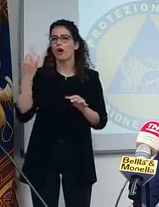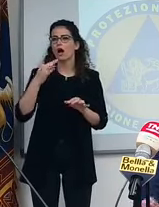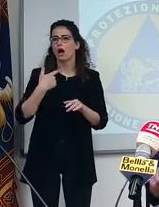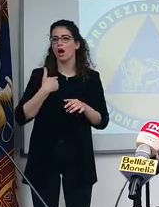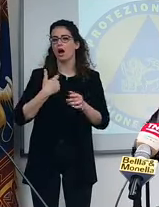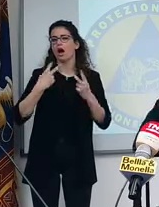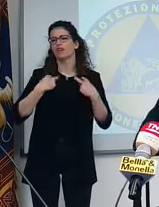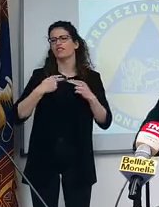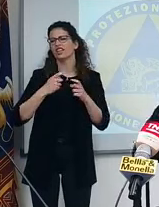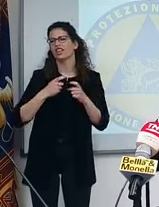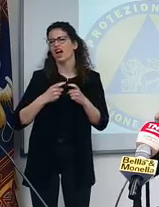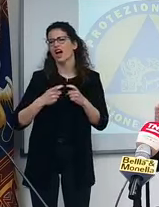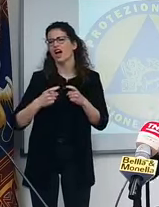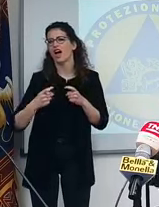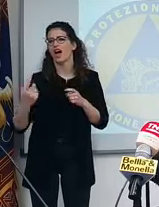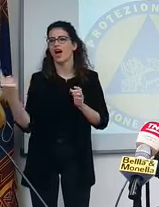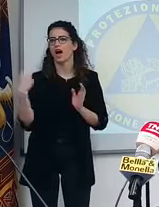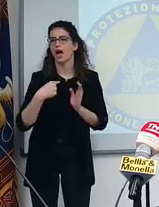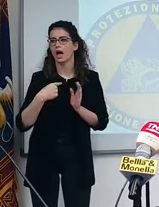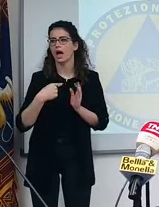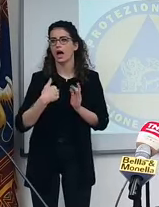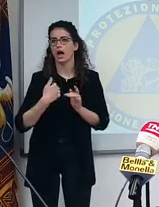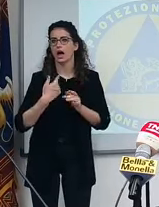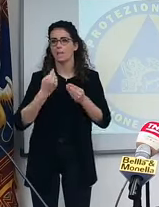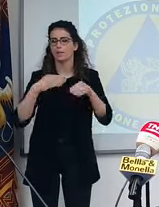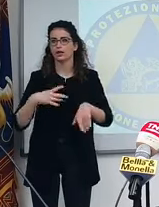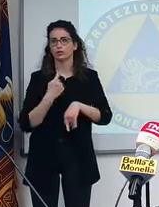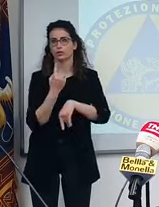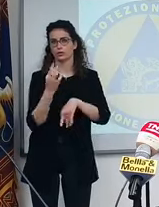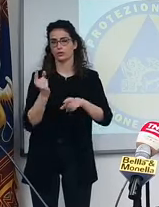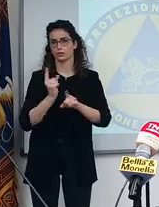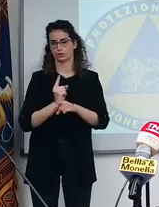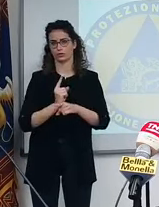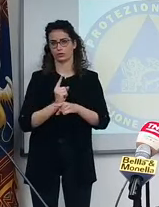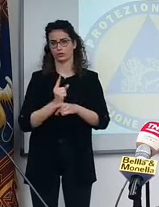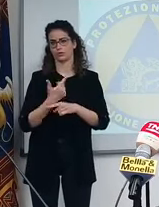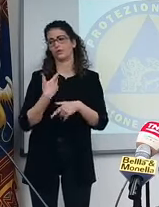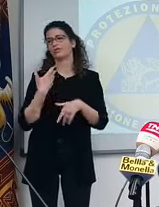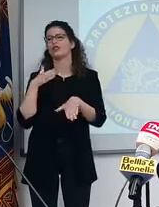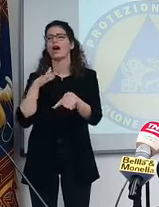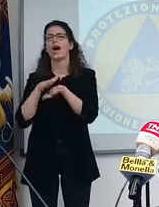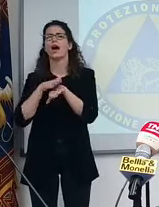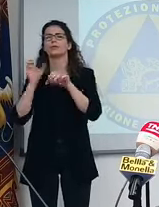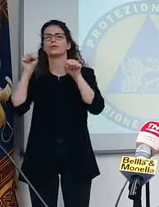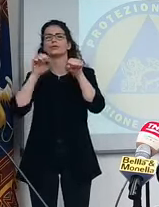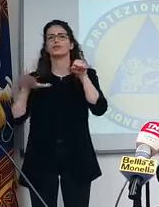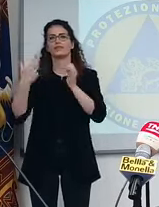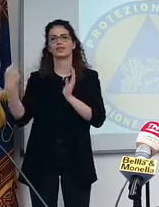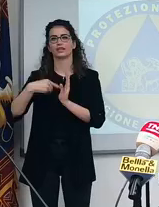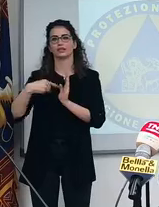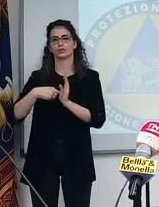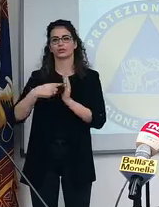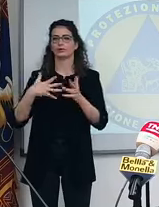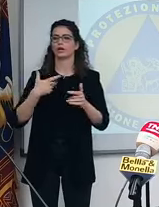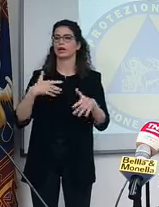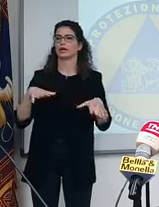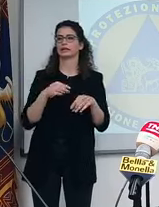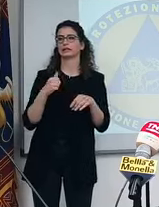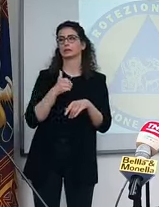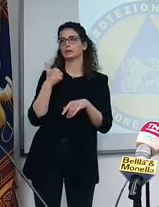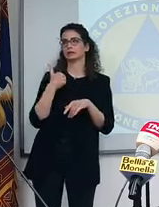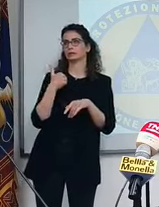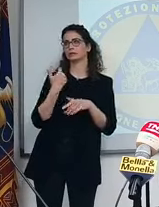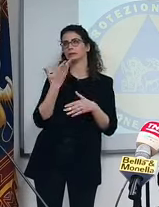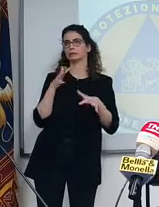Ormai c'è, fra virgolette, un'abitudine familiare di venire in Veneto. Ma se cominciamo a saltare un anno, metà e metà, quest'anno li